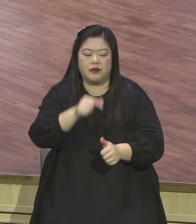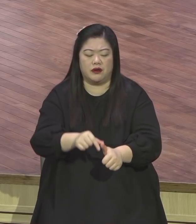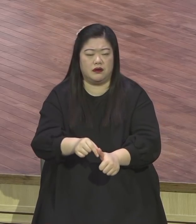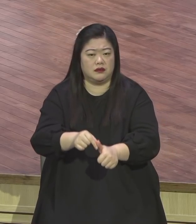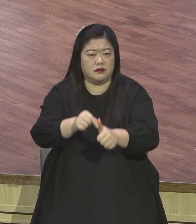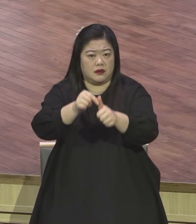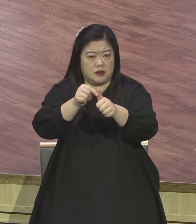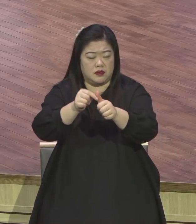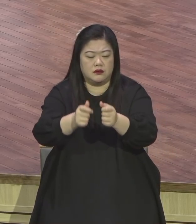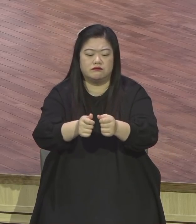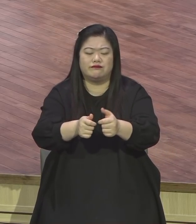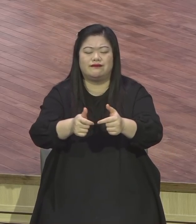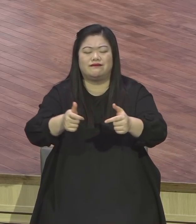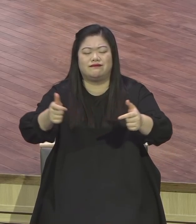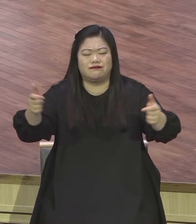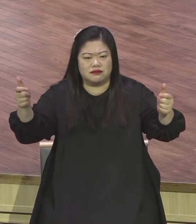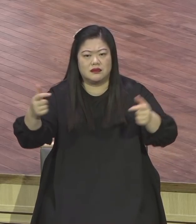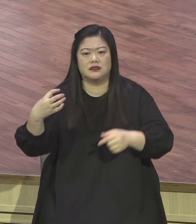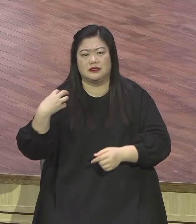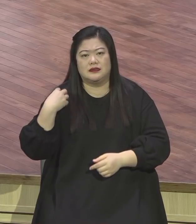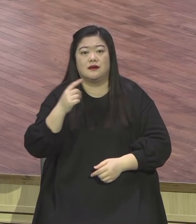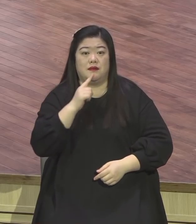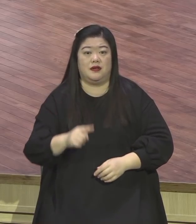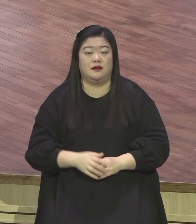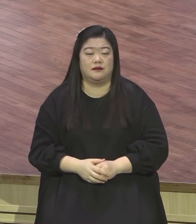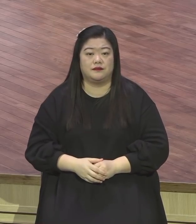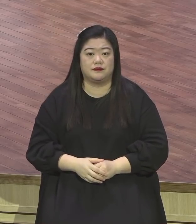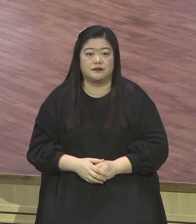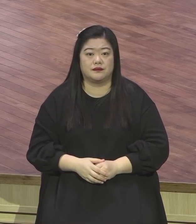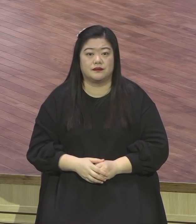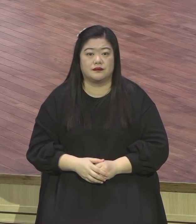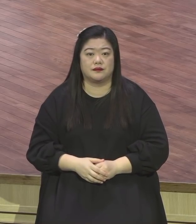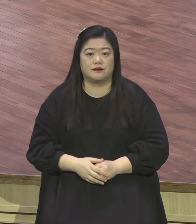말은요 생명 살리는 역사를 늘을 통해 일으켜라